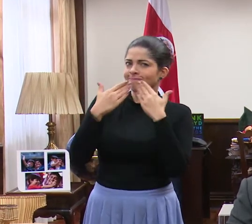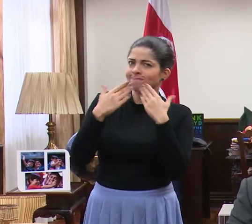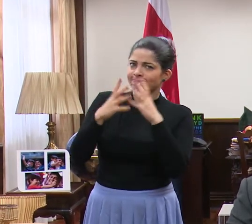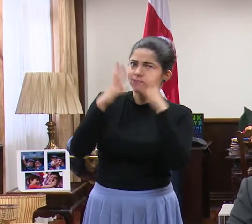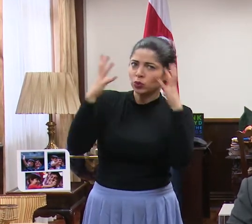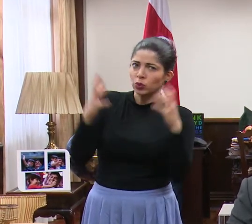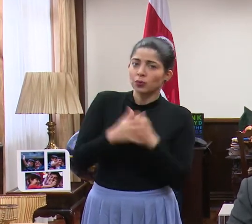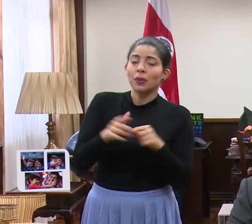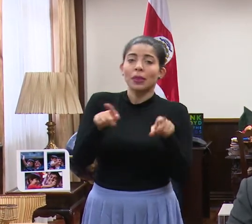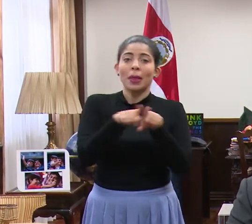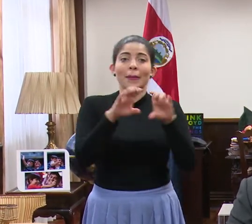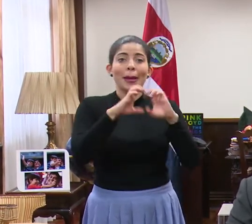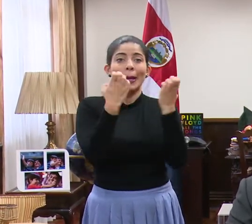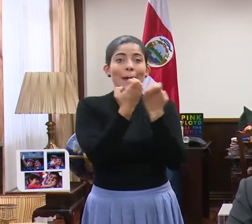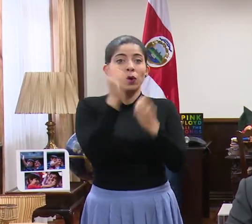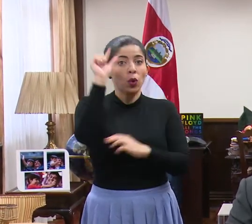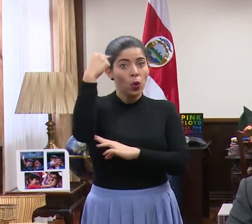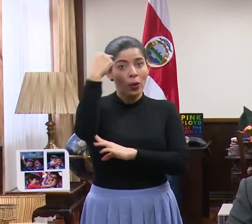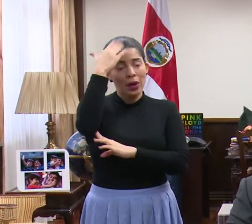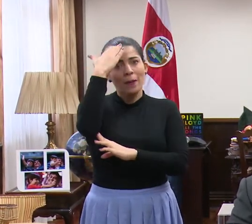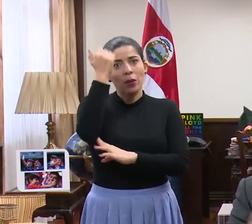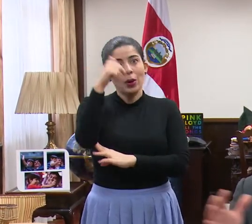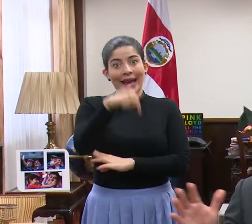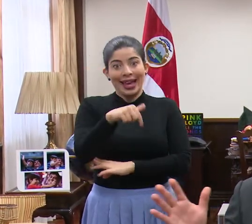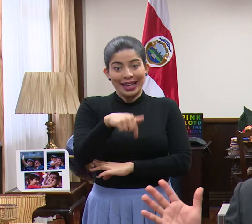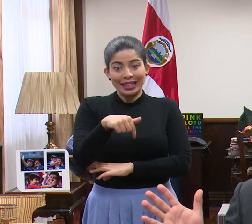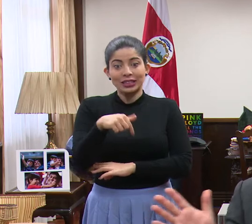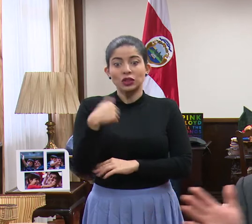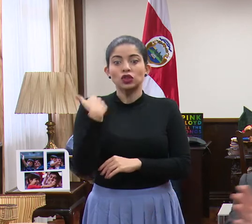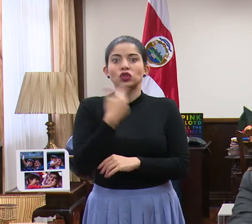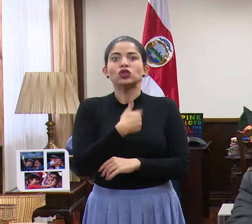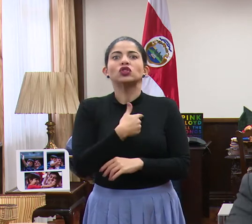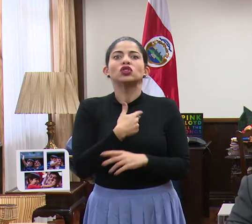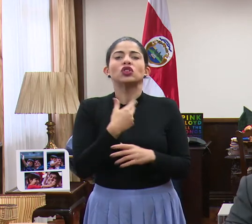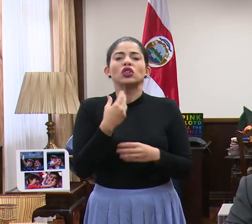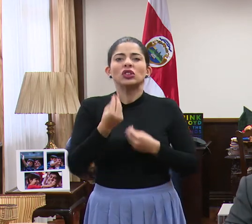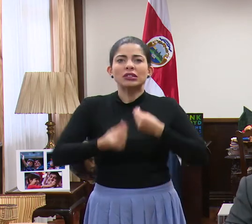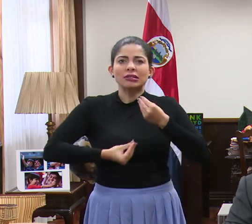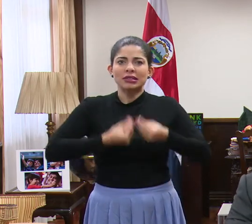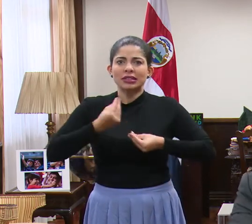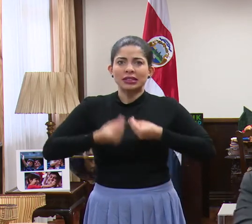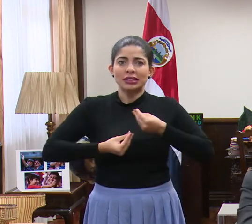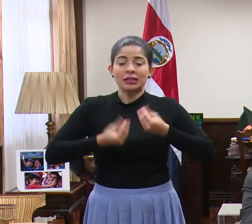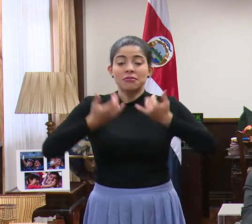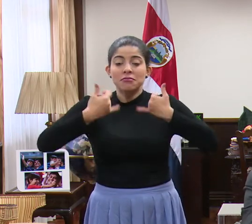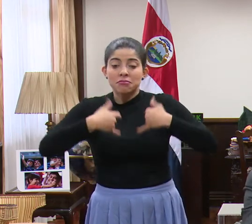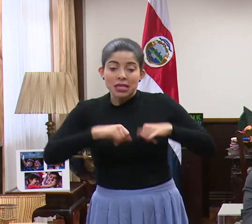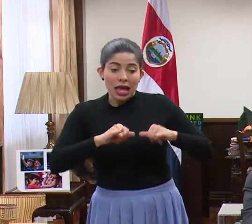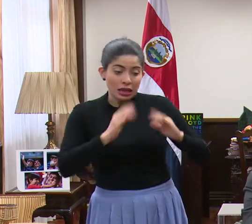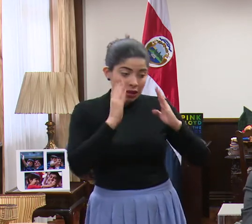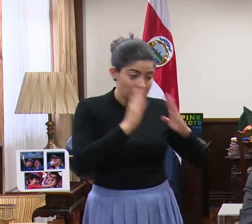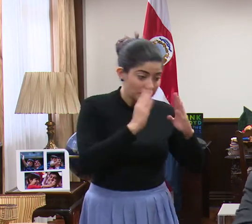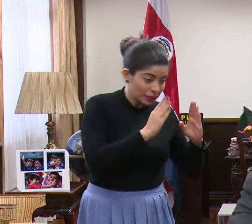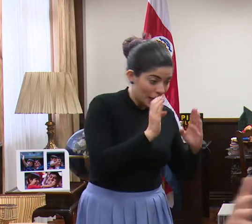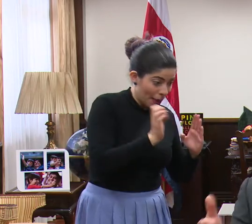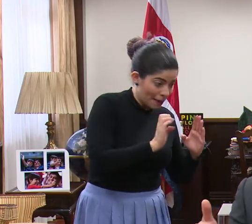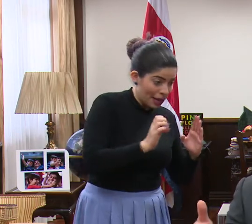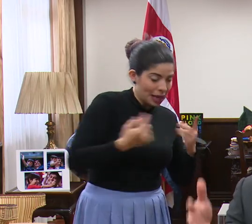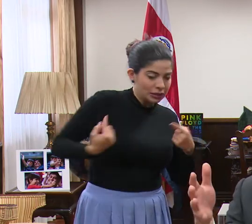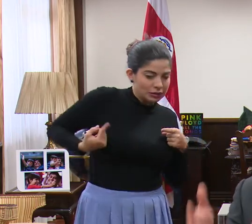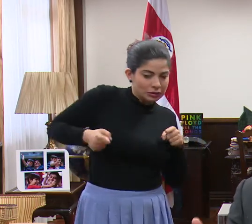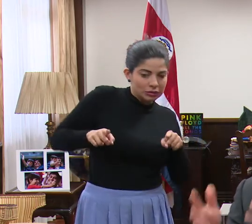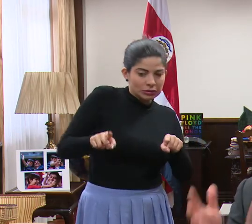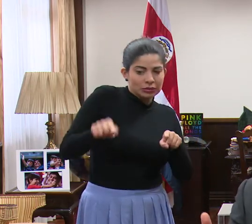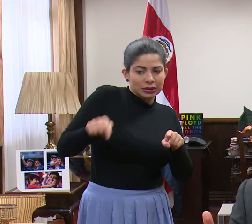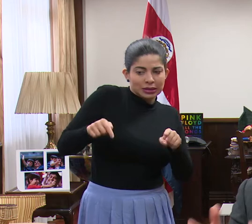Y también al equipo de gobierno, porque esto lo hemos tenido que hacer, mientras atendemos la emergencia sanitaria, también